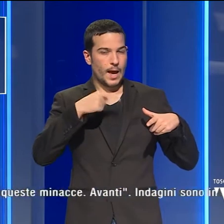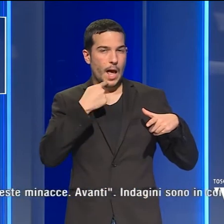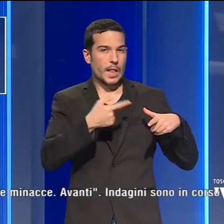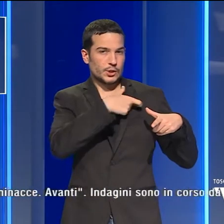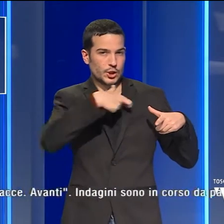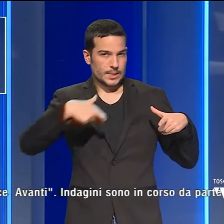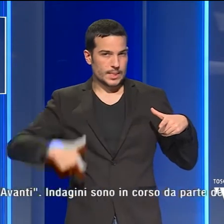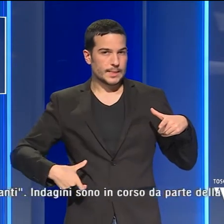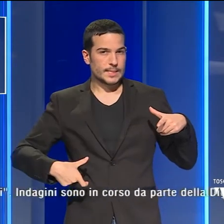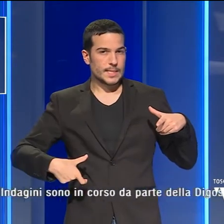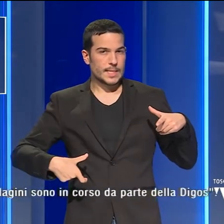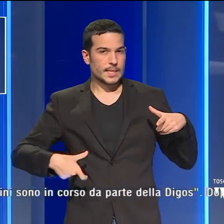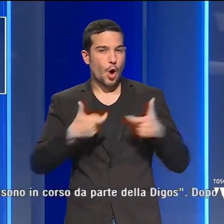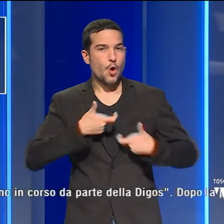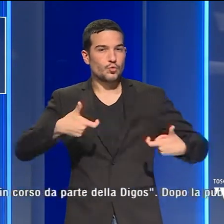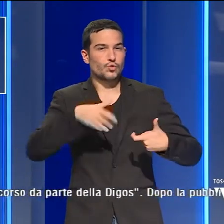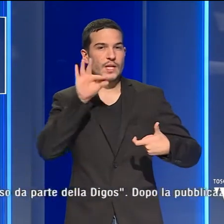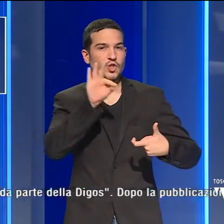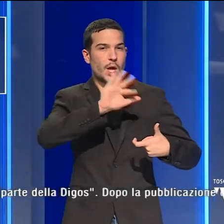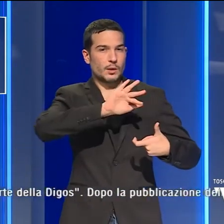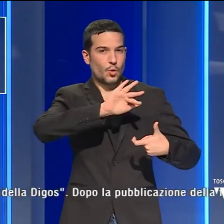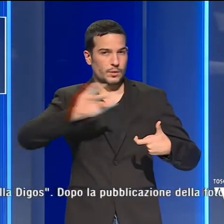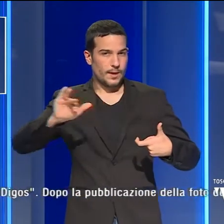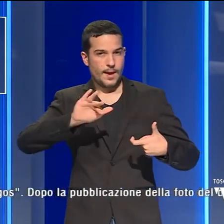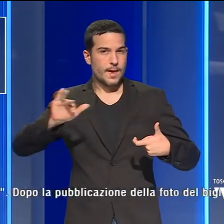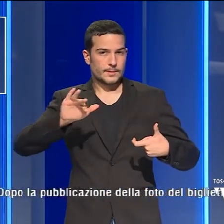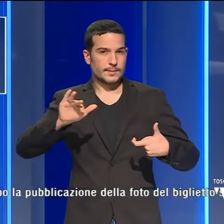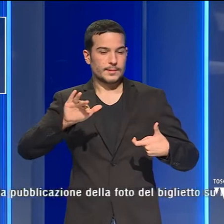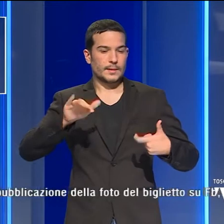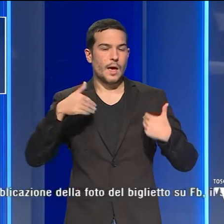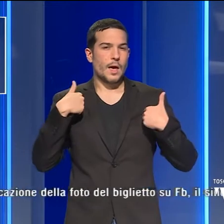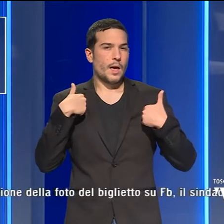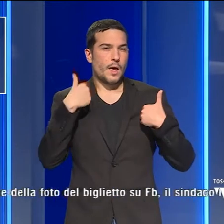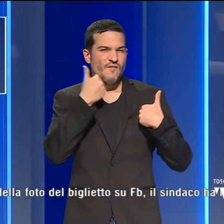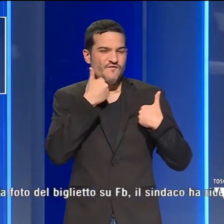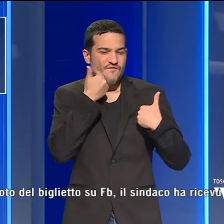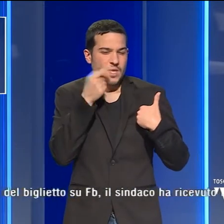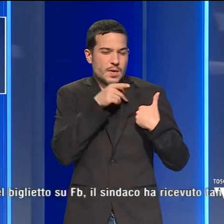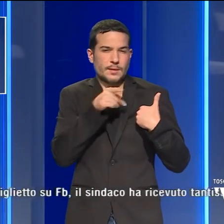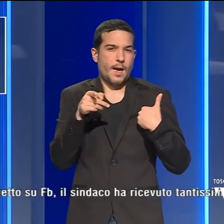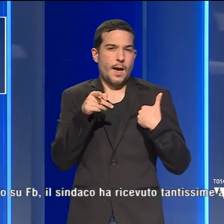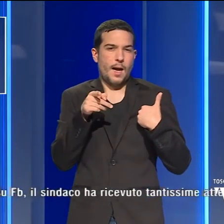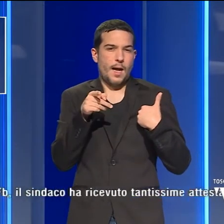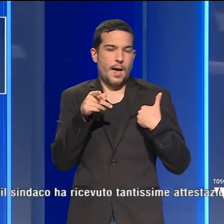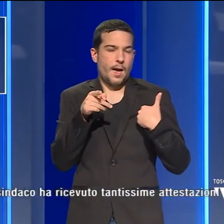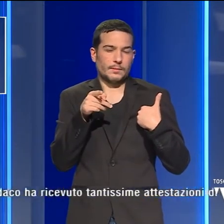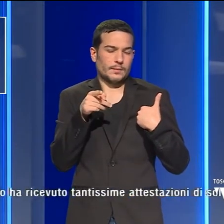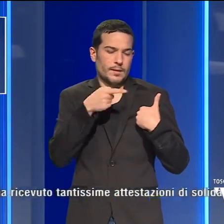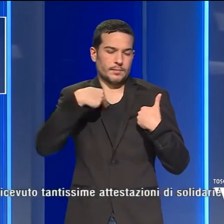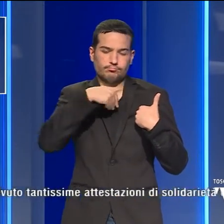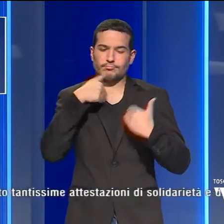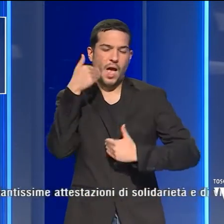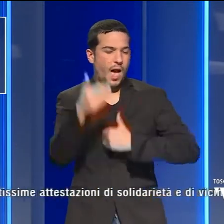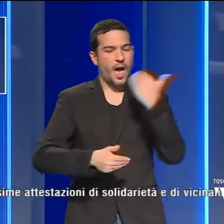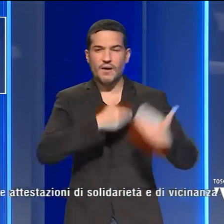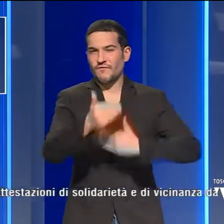giunta di centro-destra. Non cediamo a queste vigliaccate e a queste minacce. Avanti».